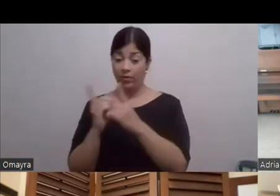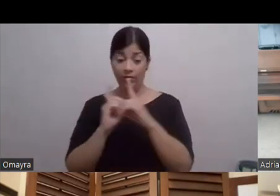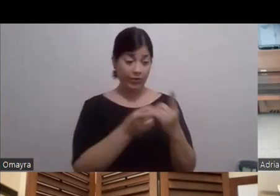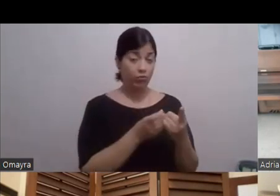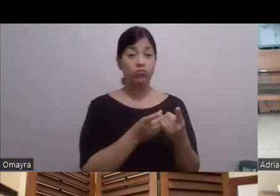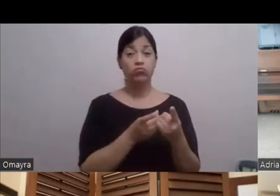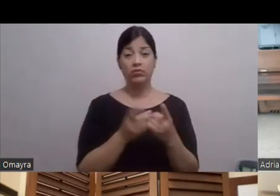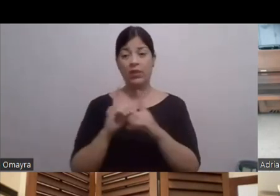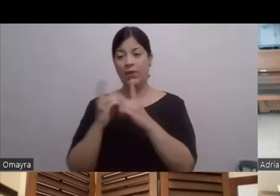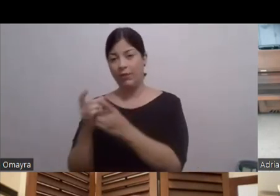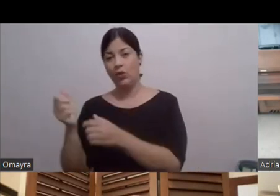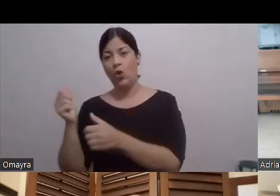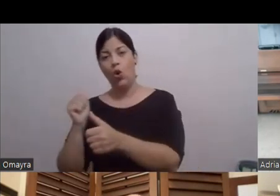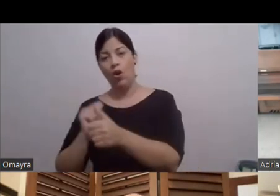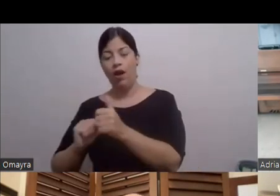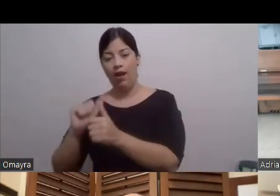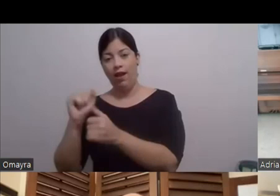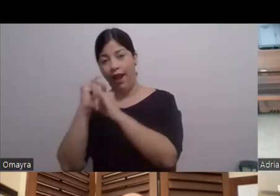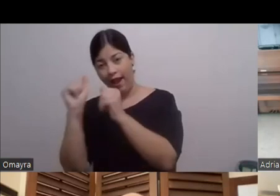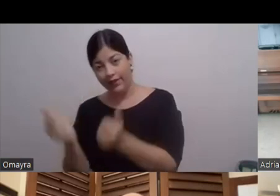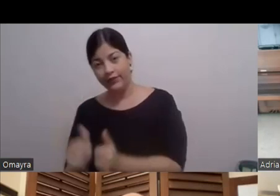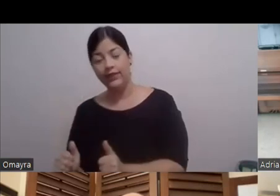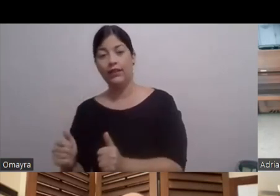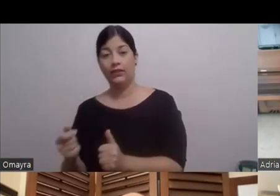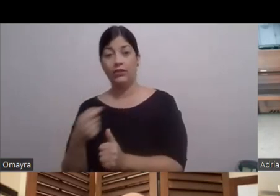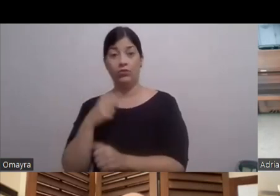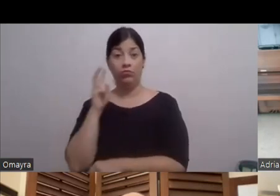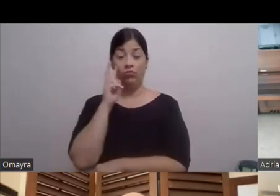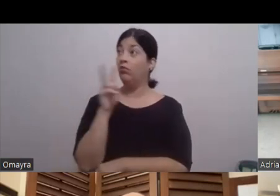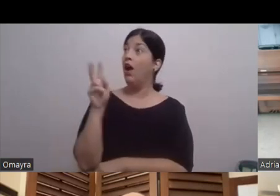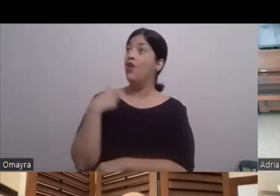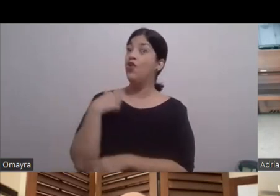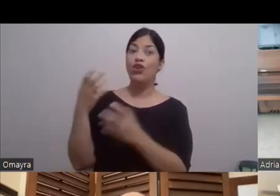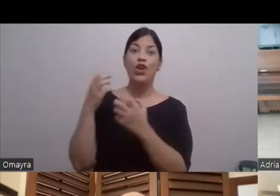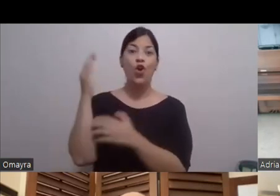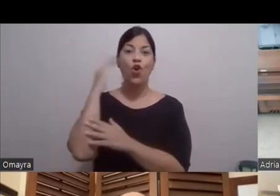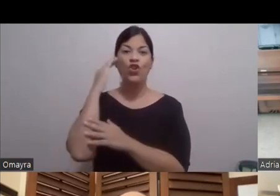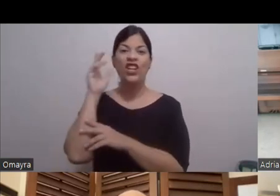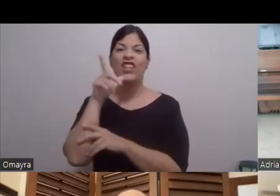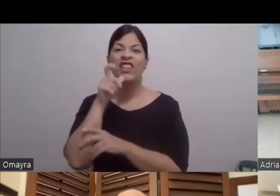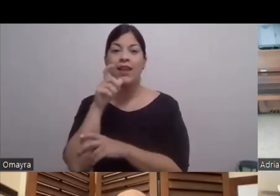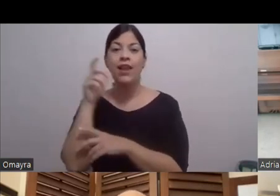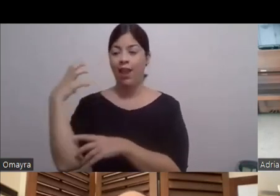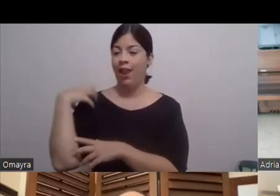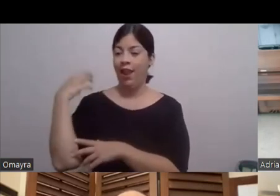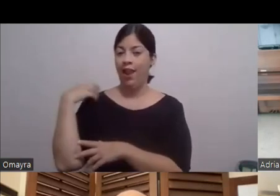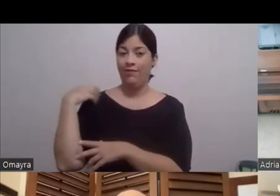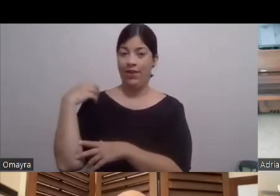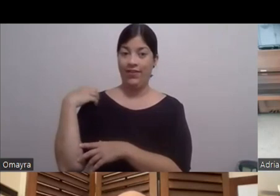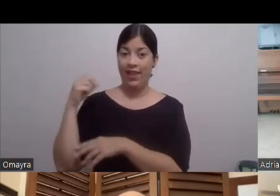De arte Yo de verdad Que terminando la película Dije yo quiero conocer Quién es el jefe De departamento de arte Que era una chica No me acuerdo el nombre Ahora Pero